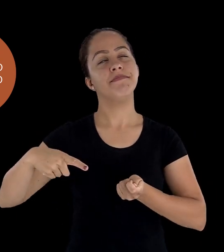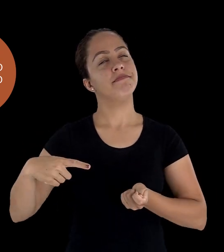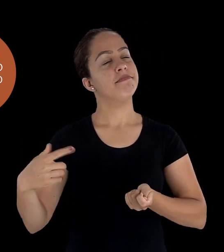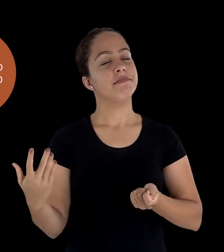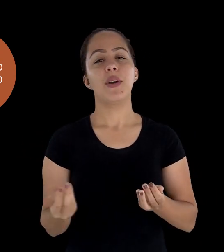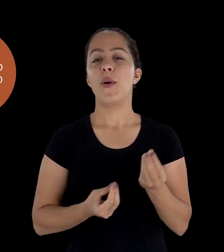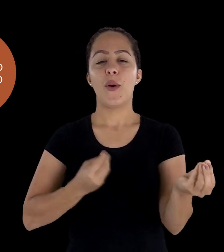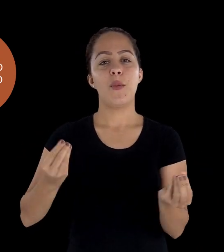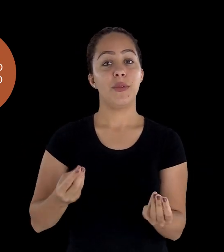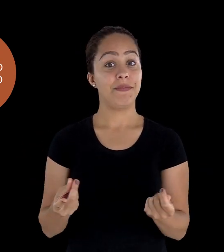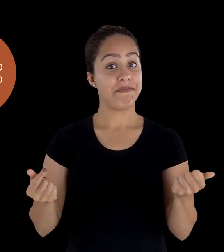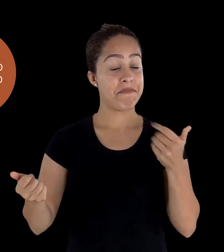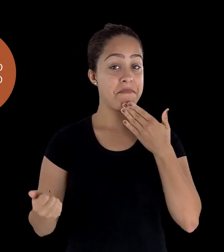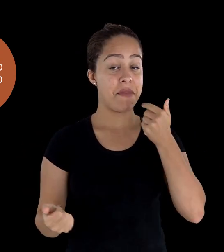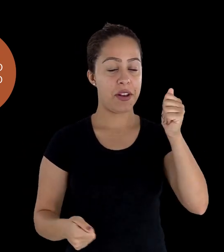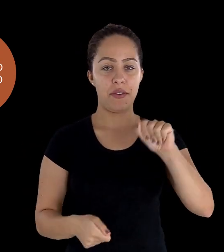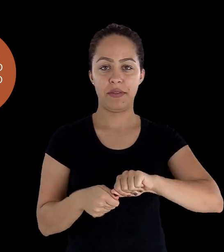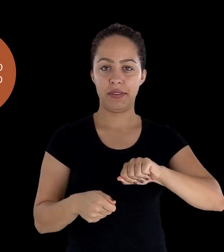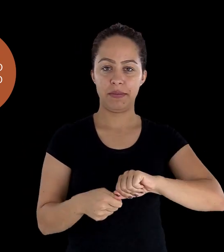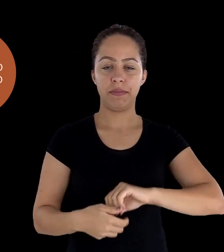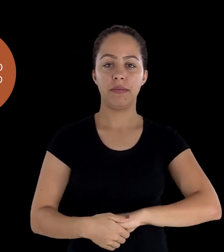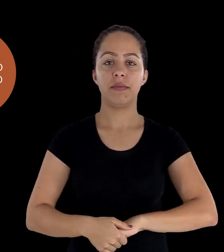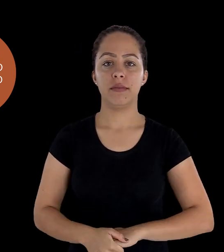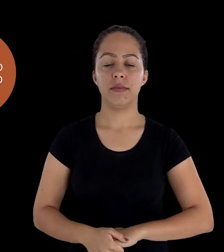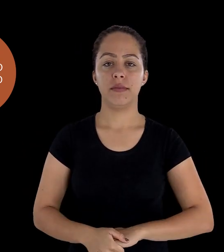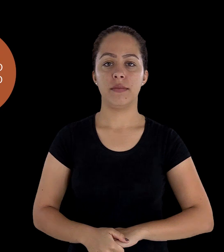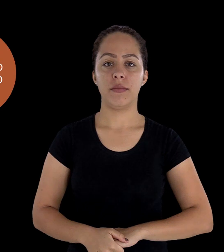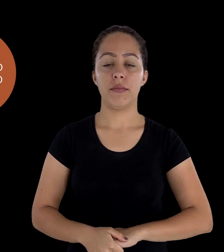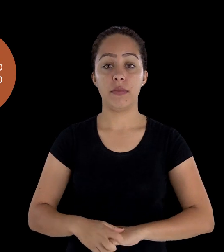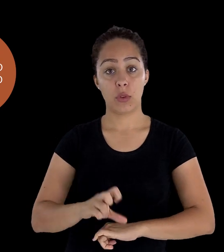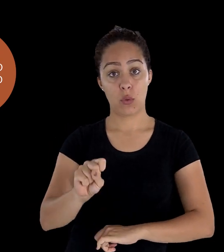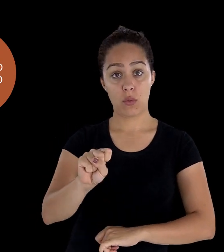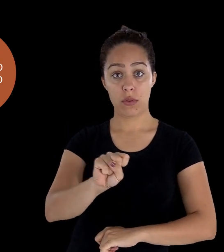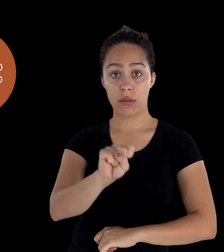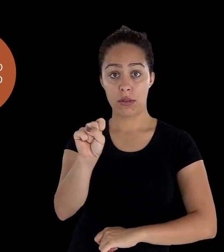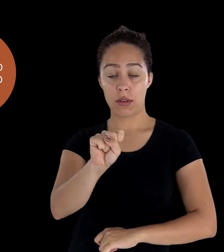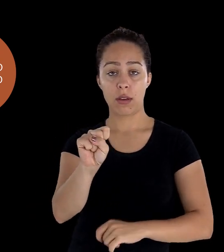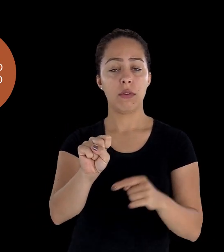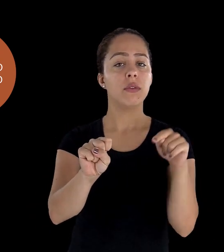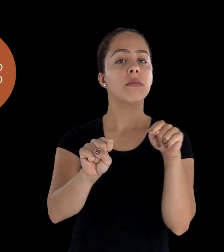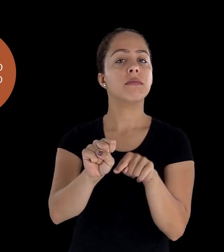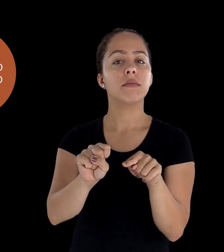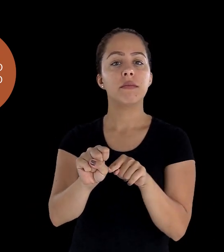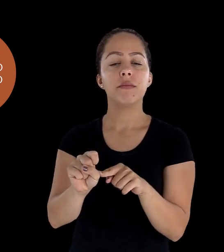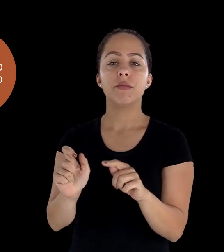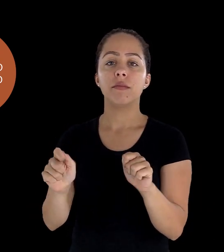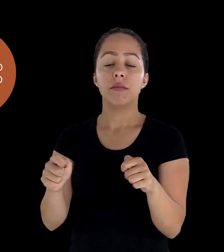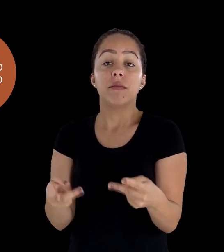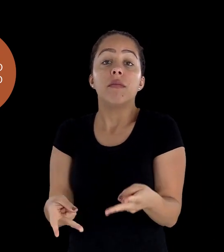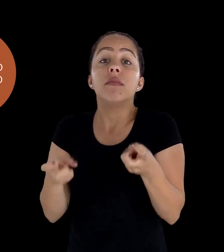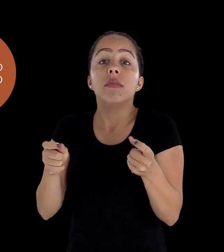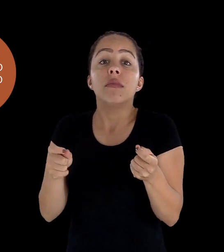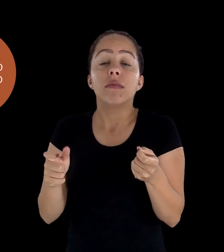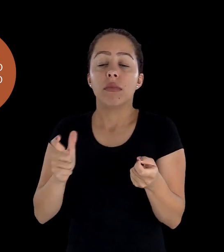da melhor forma possível. Na oitava dimensão, falamos do acompanhamento,